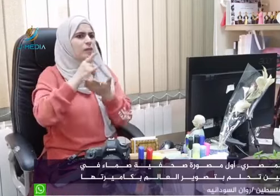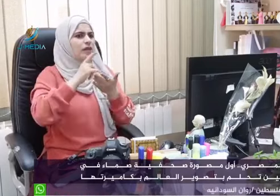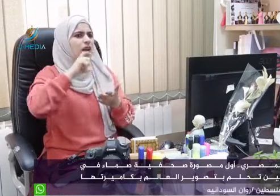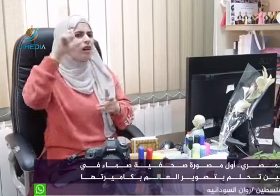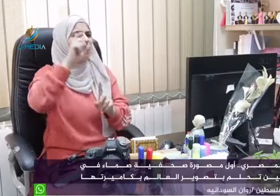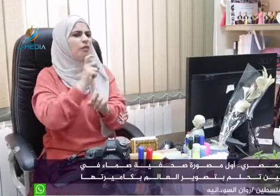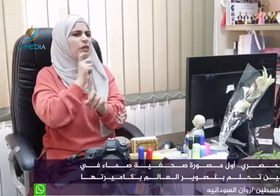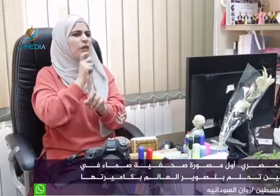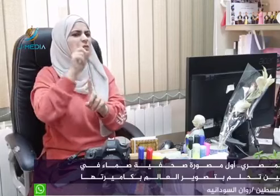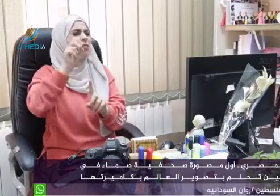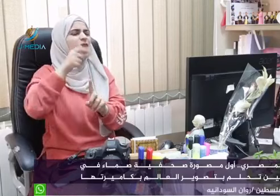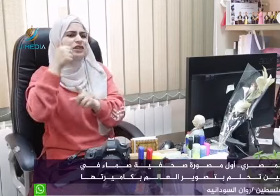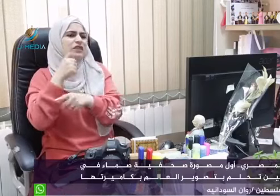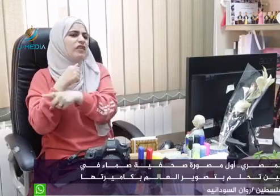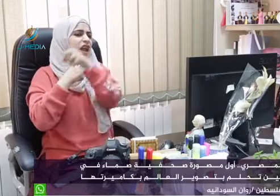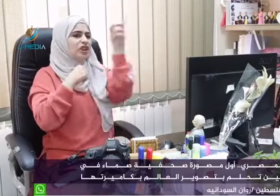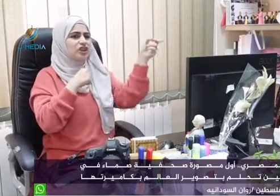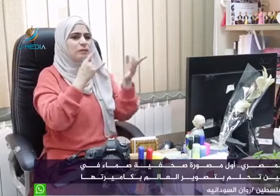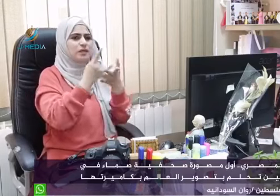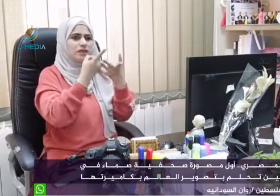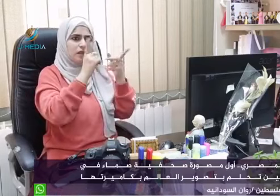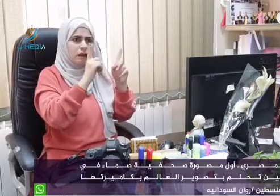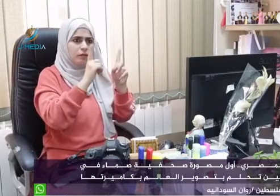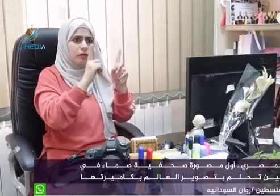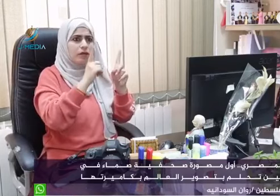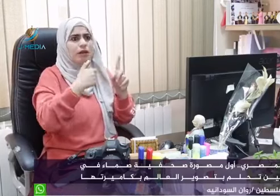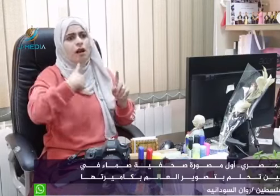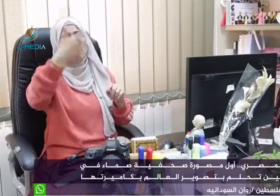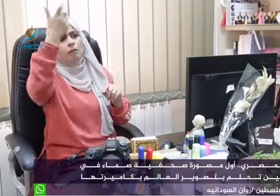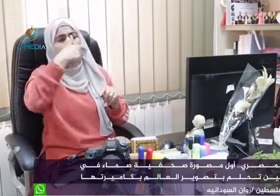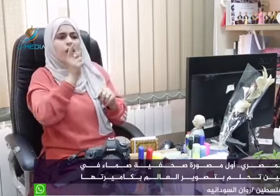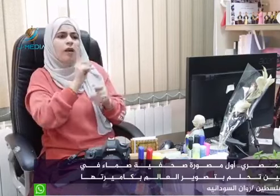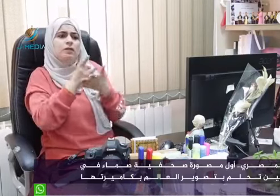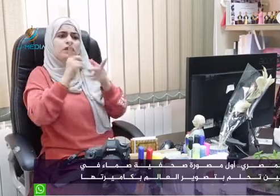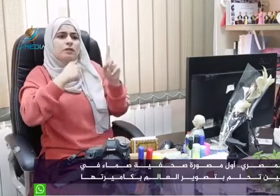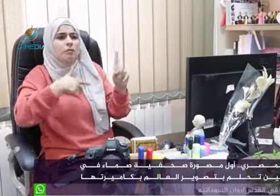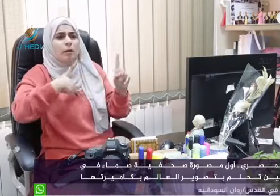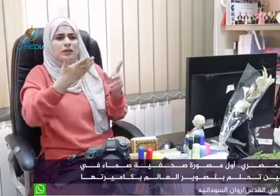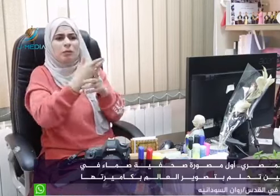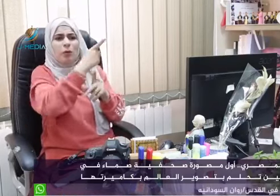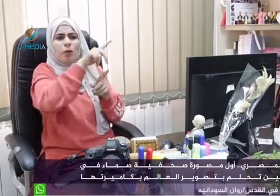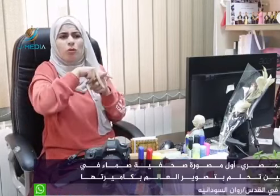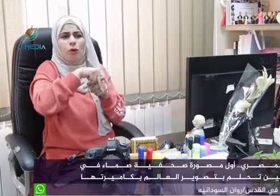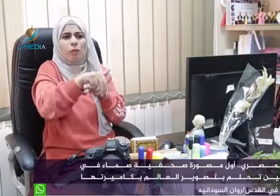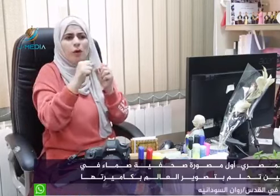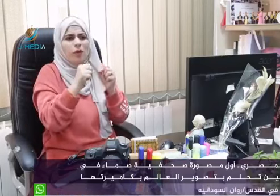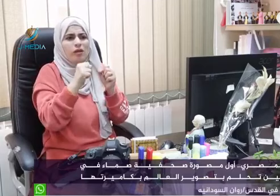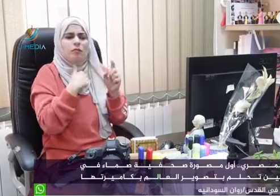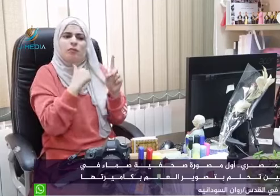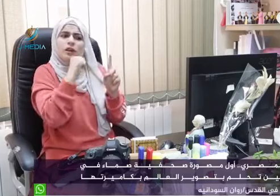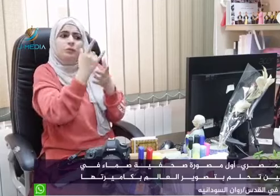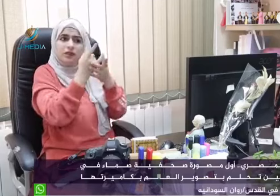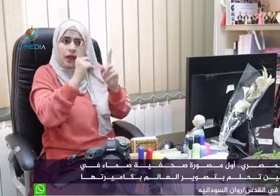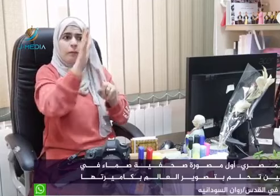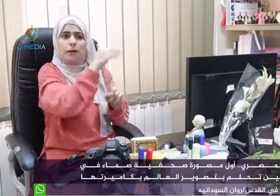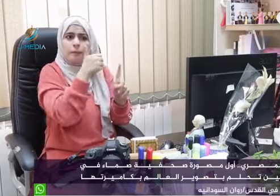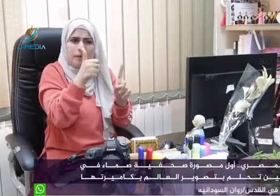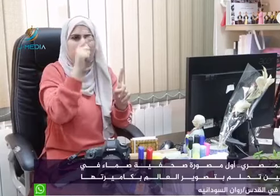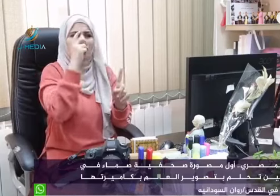تعليمها مثل هبة لأنها كانت هبة كثير شاطرة أشتر مني فأنا بكيت وحكيت إن أنا ما بدي المدرسة